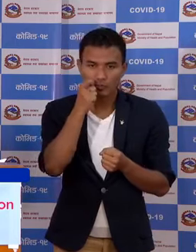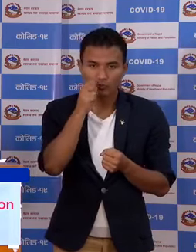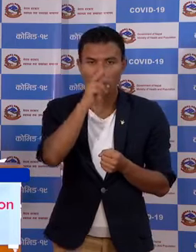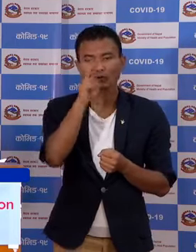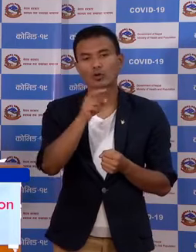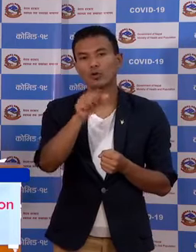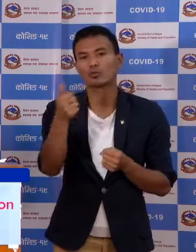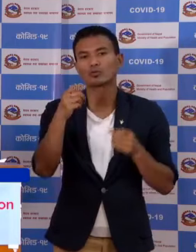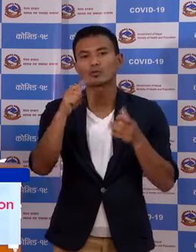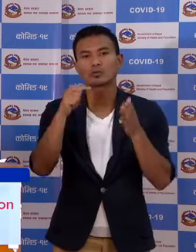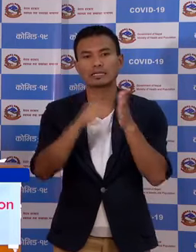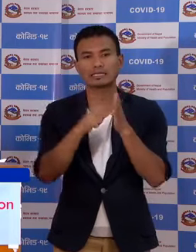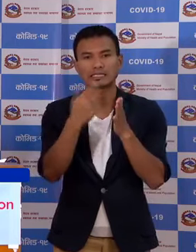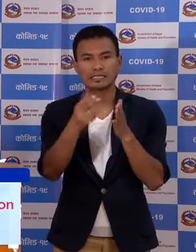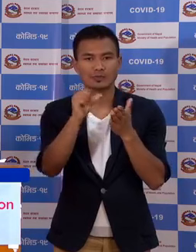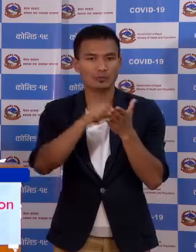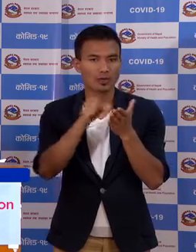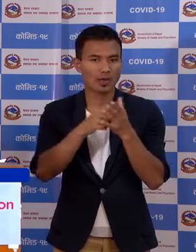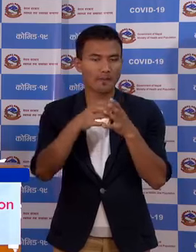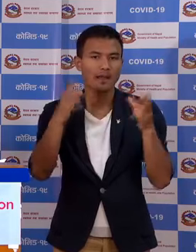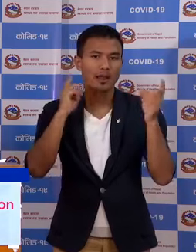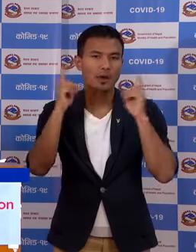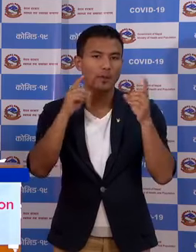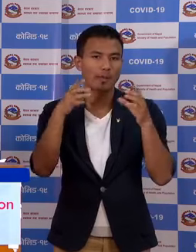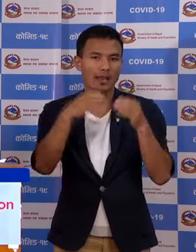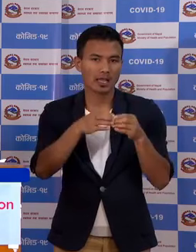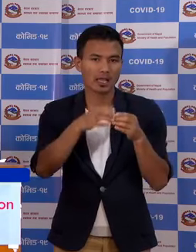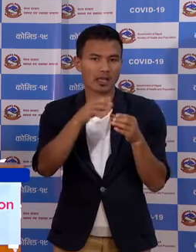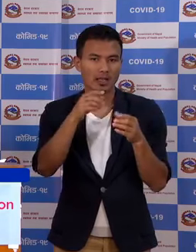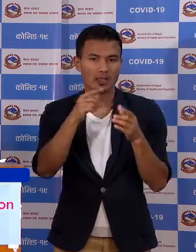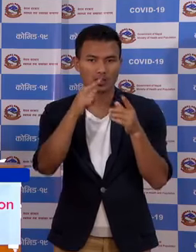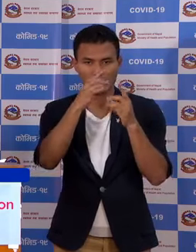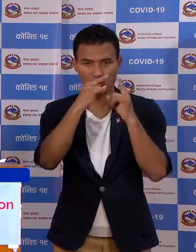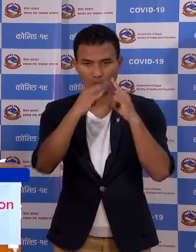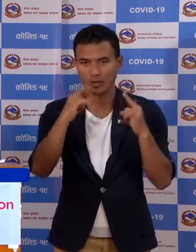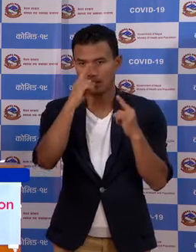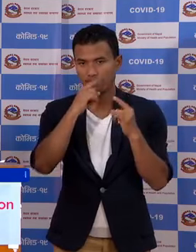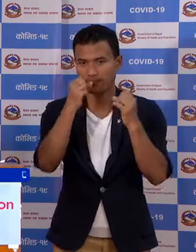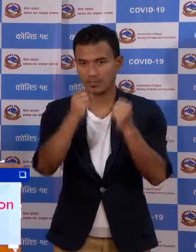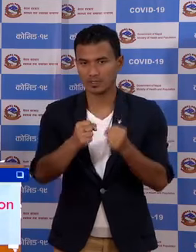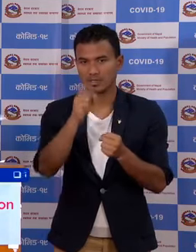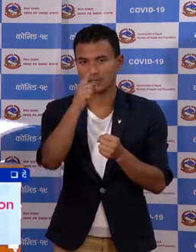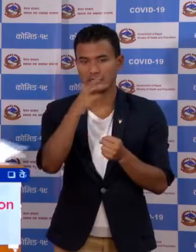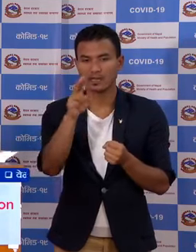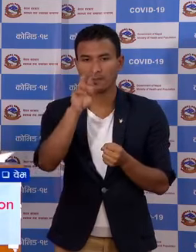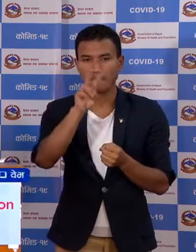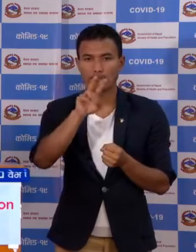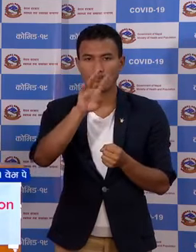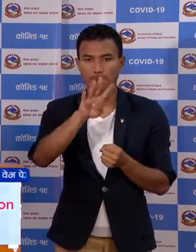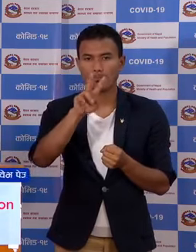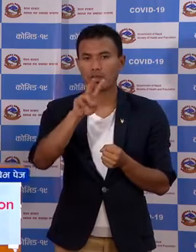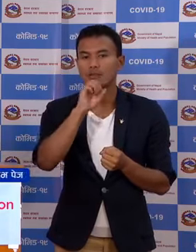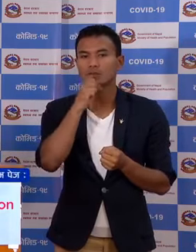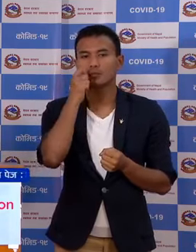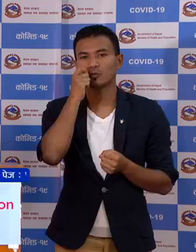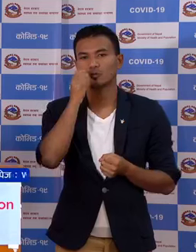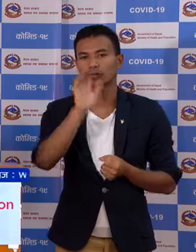र अरको कासकी पोखारा महानगर पाली का क्वारेंटीन को एक जना बैली स्वर्ष को पुरू सुनूंचा